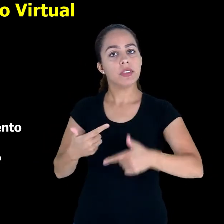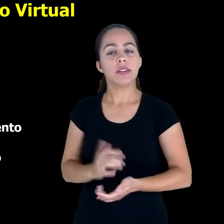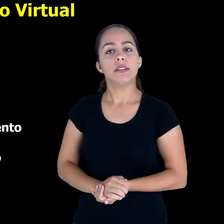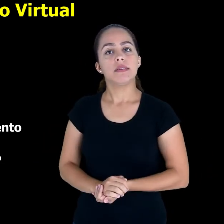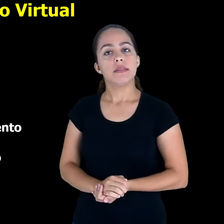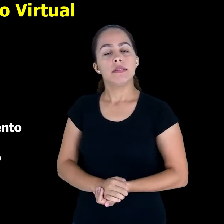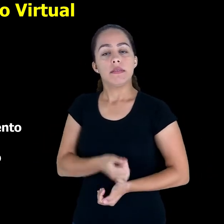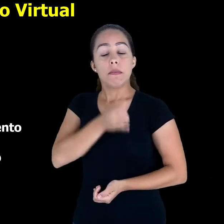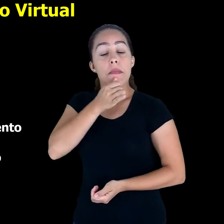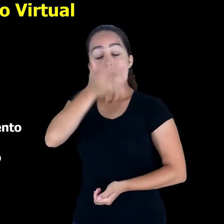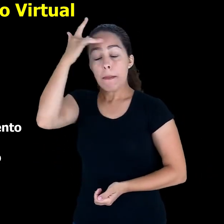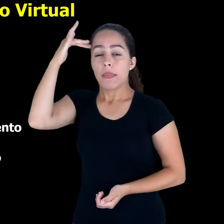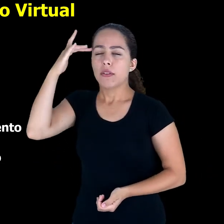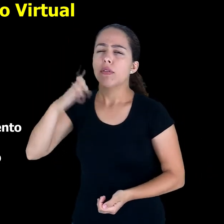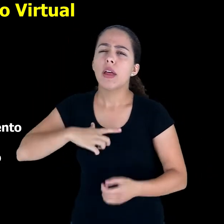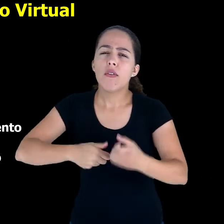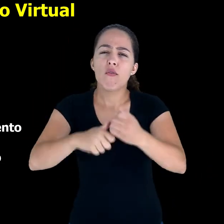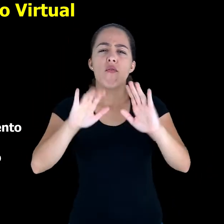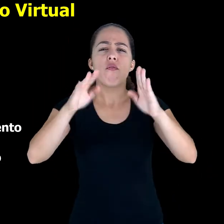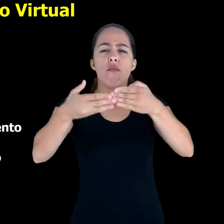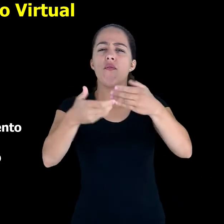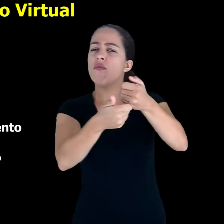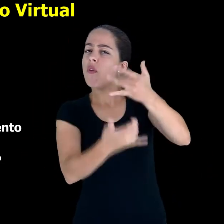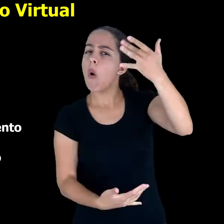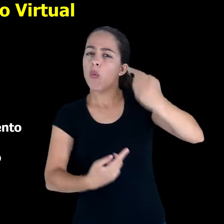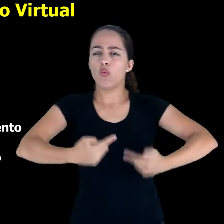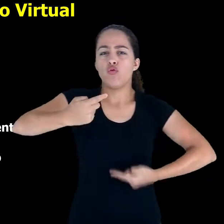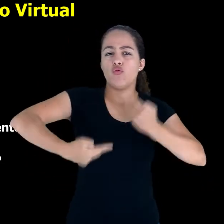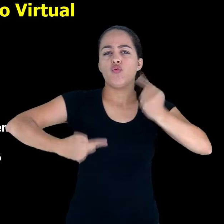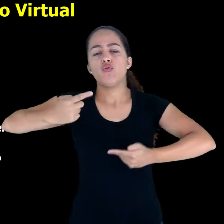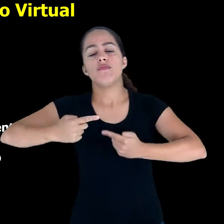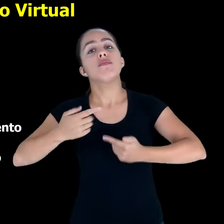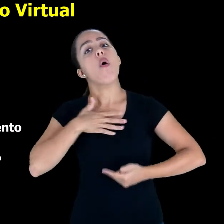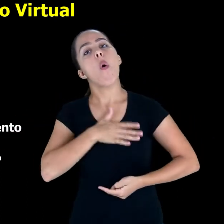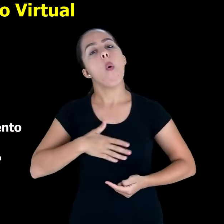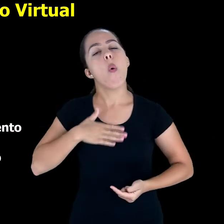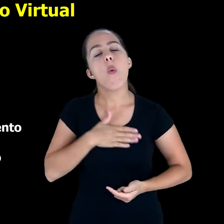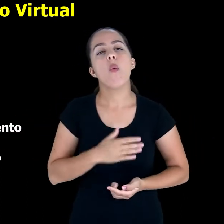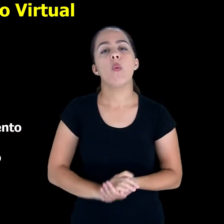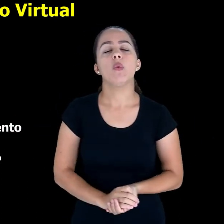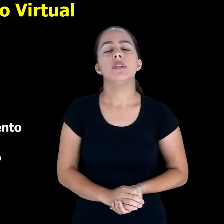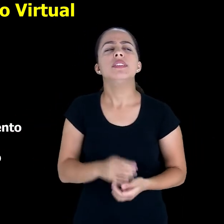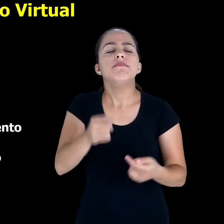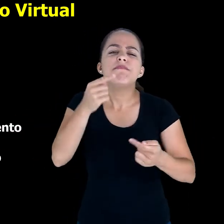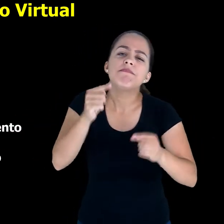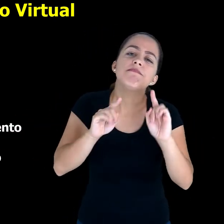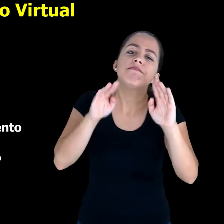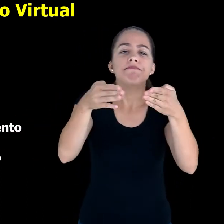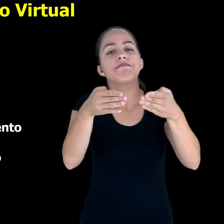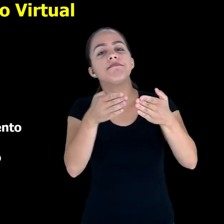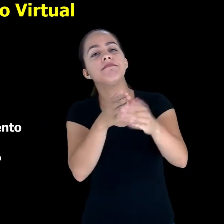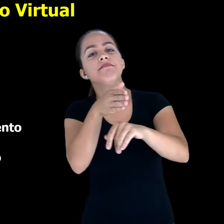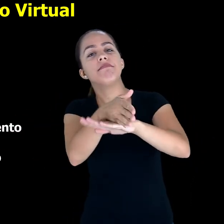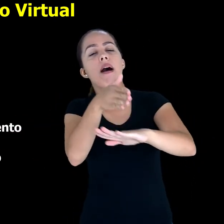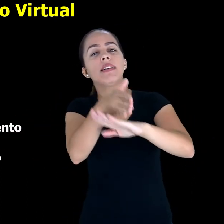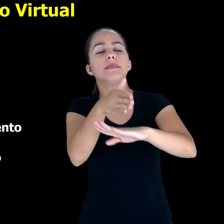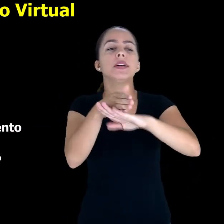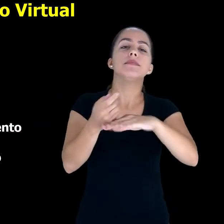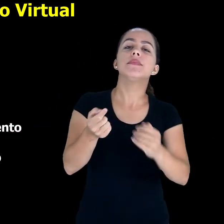virtual. Então, por exemplo, participar de um fórum de discussão, participar de uma wiki, aquele aluno que